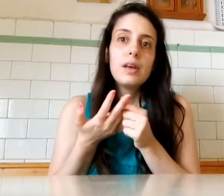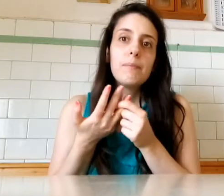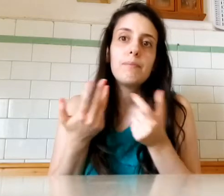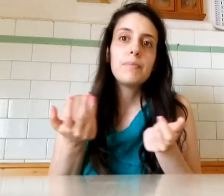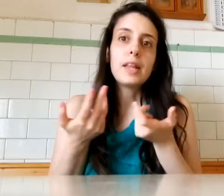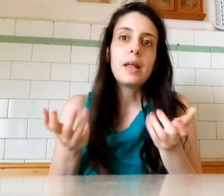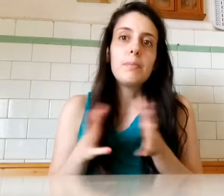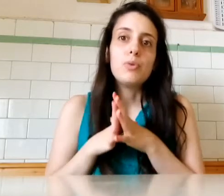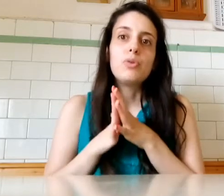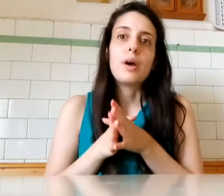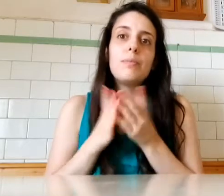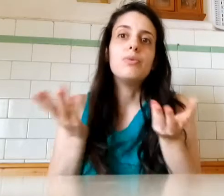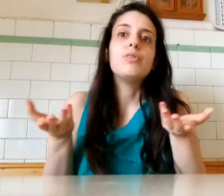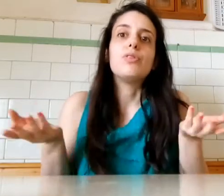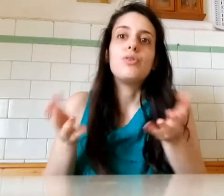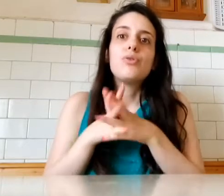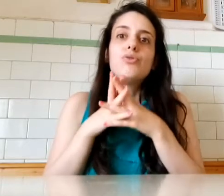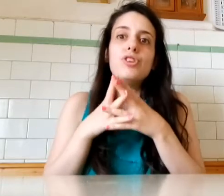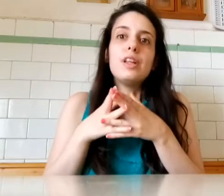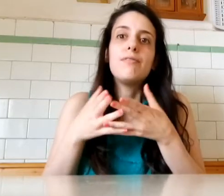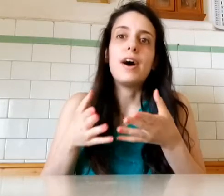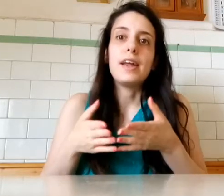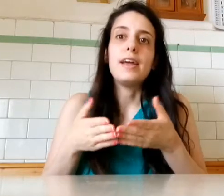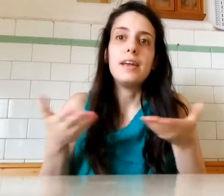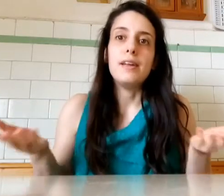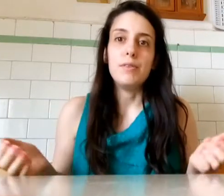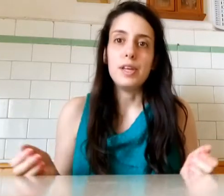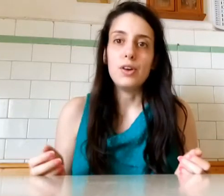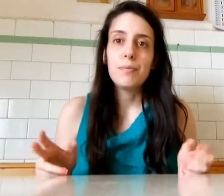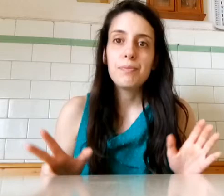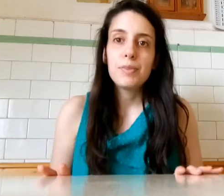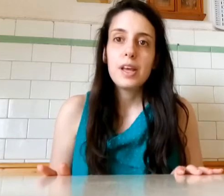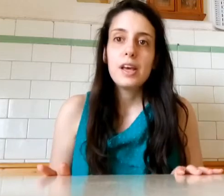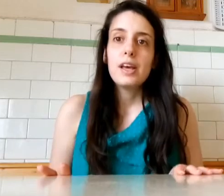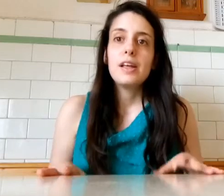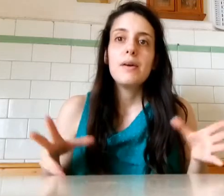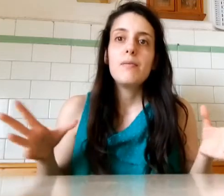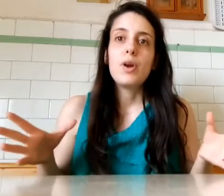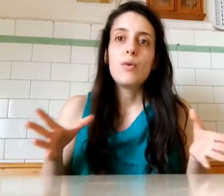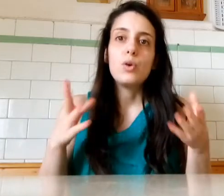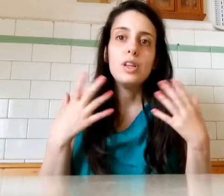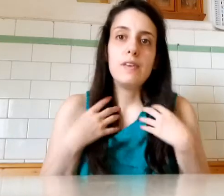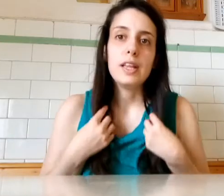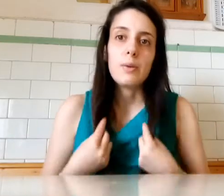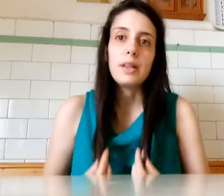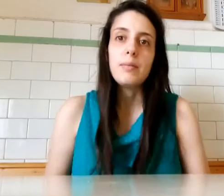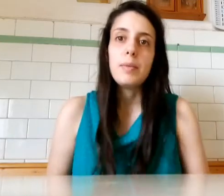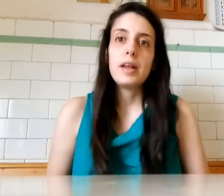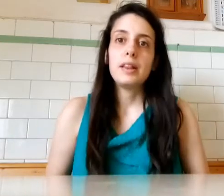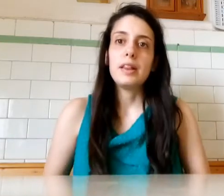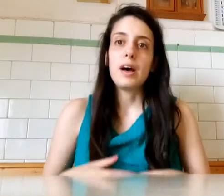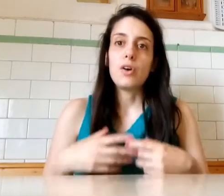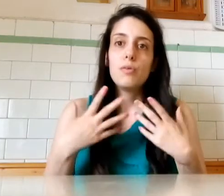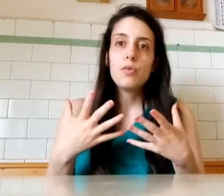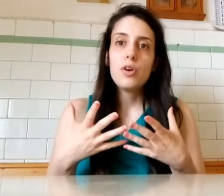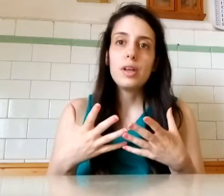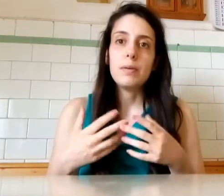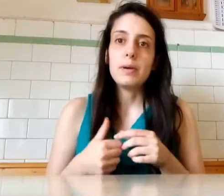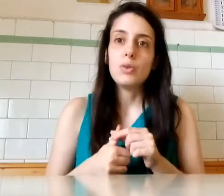A tal punto Che appunto Sono riuscita A fare il video Volevo condividere Questa esperienza Con voi Prima di